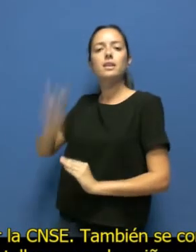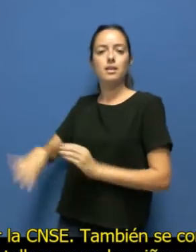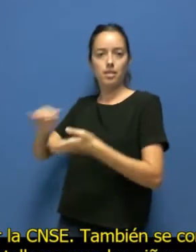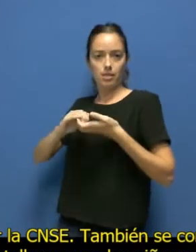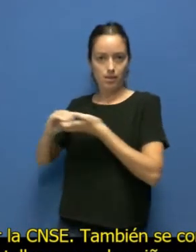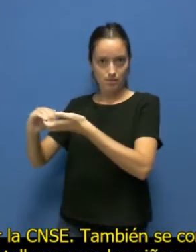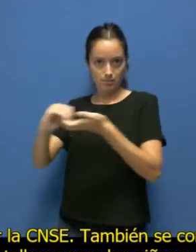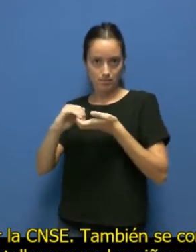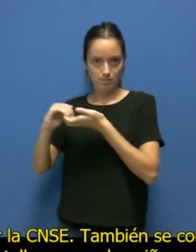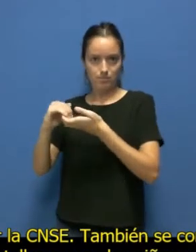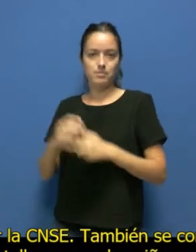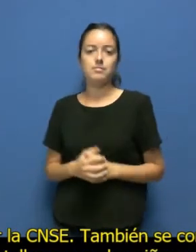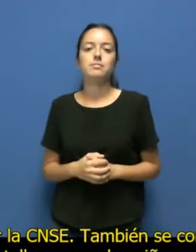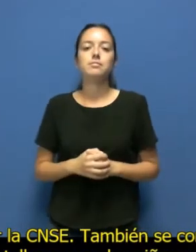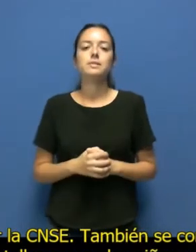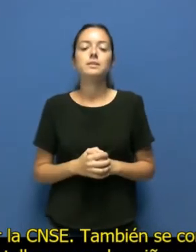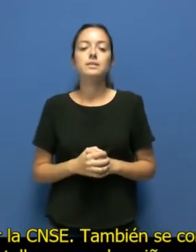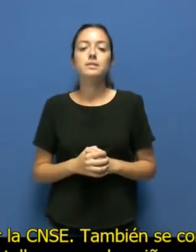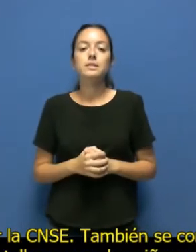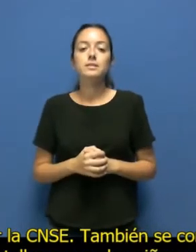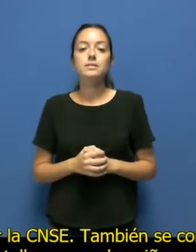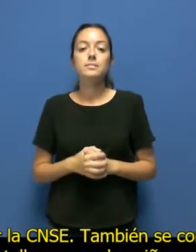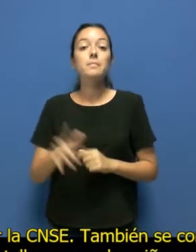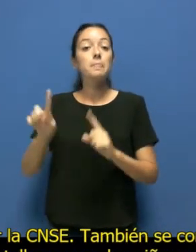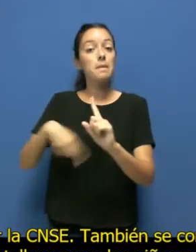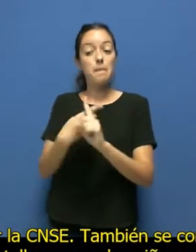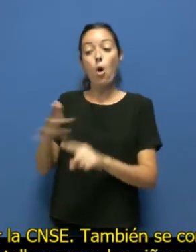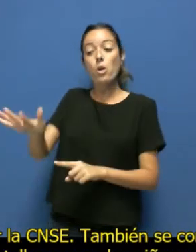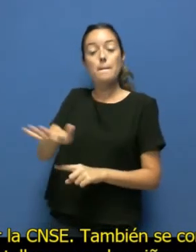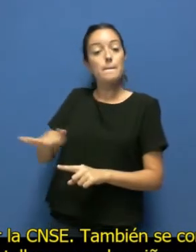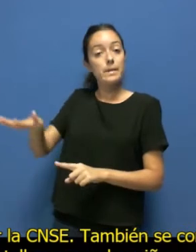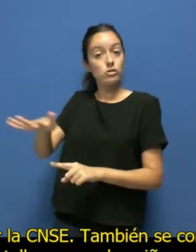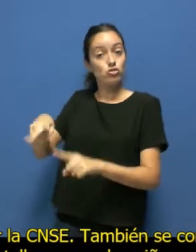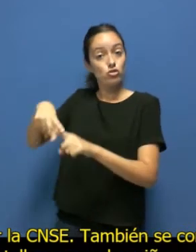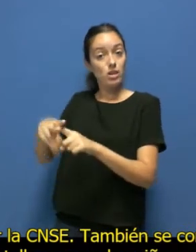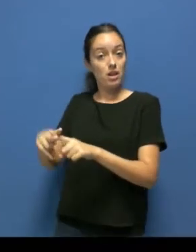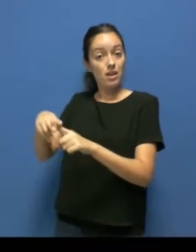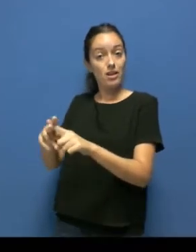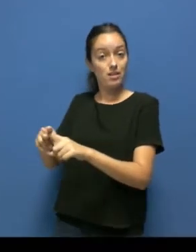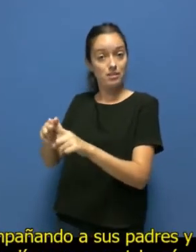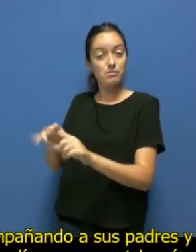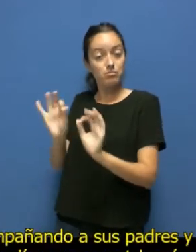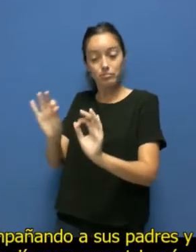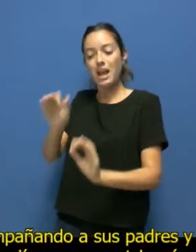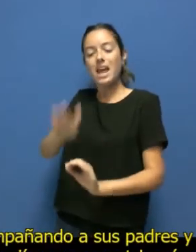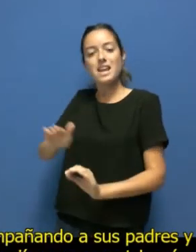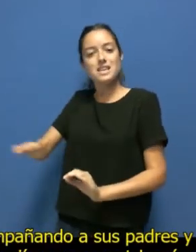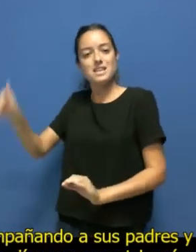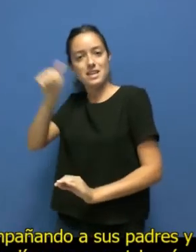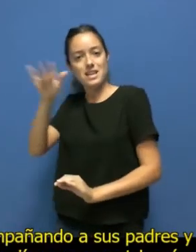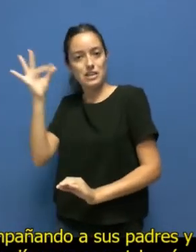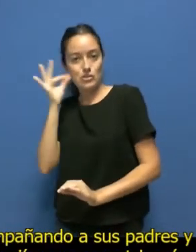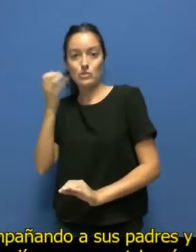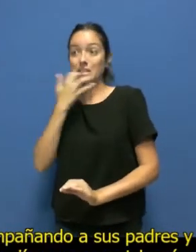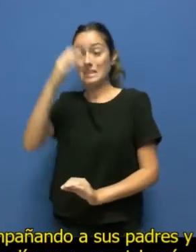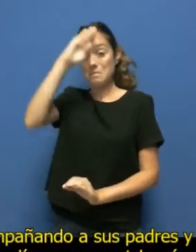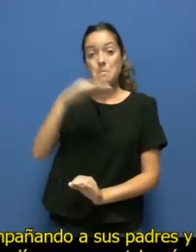También se contará con un espacio de talleres para los niños y niñas que acudan acompañando a sus padres y madres.